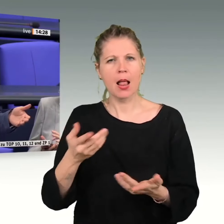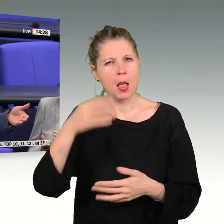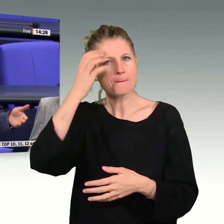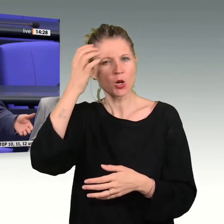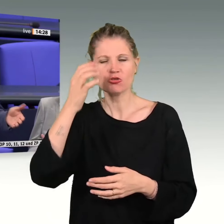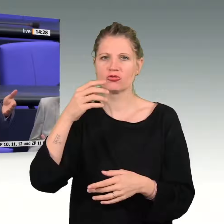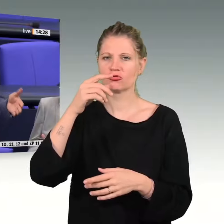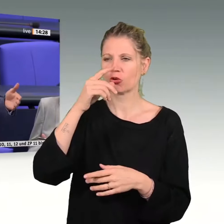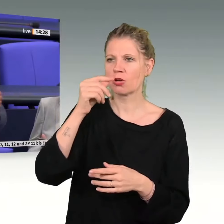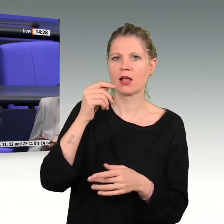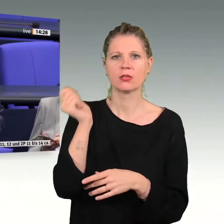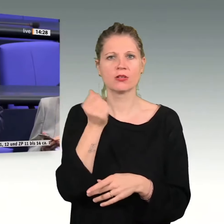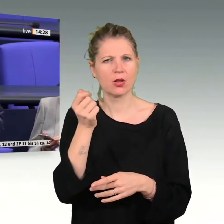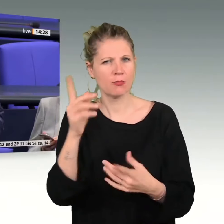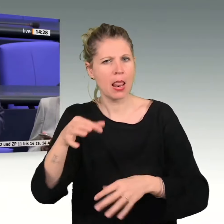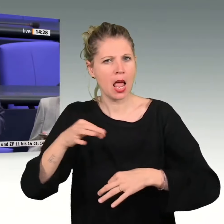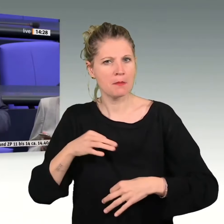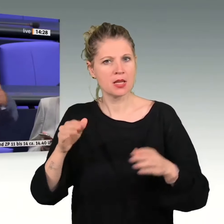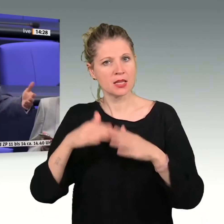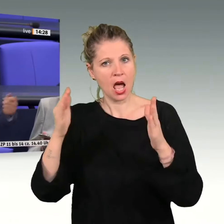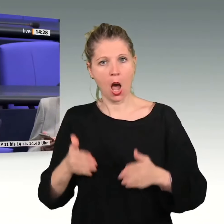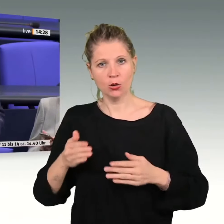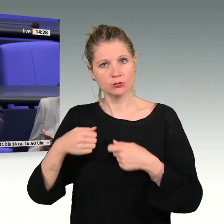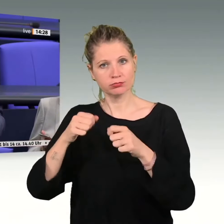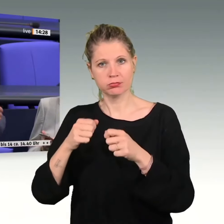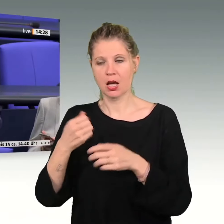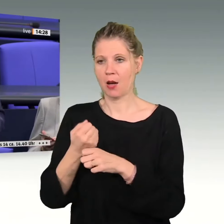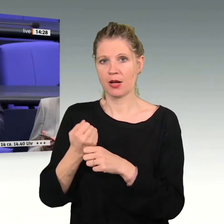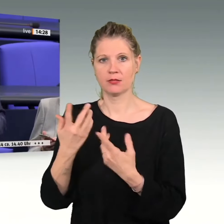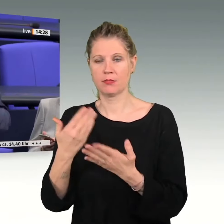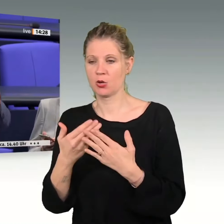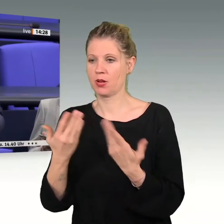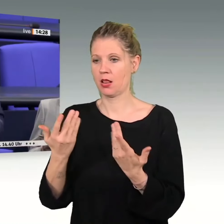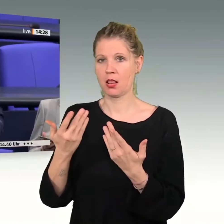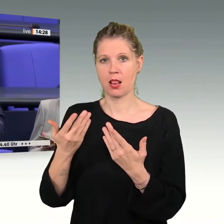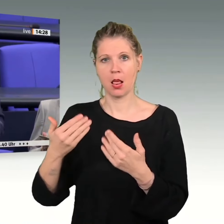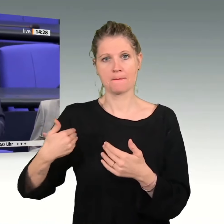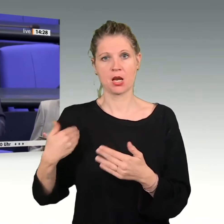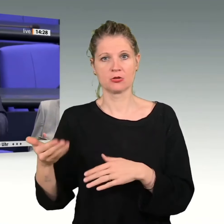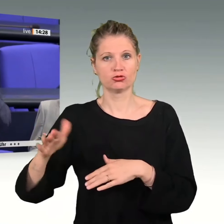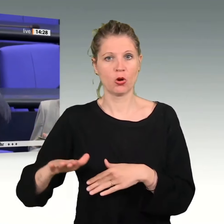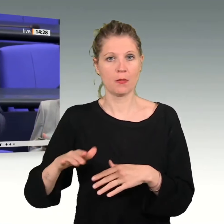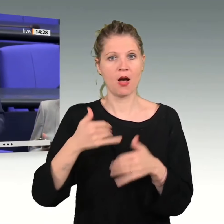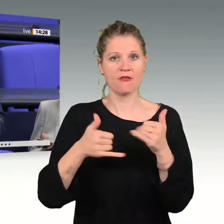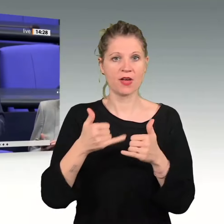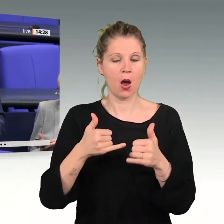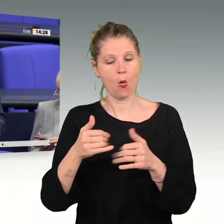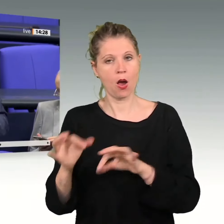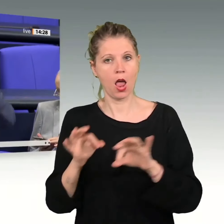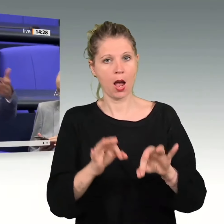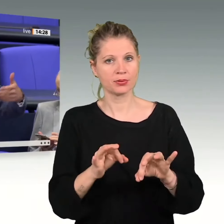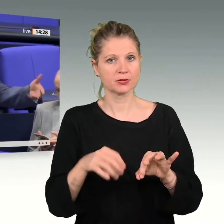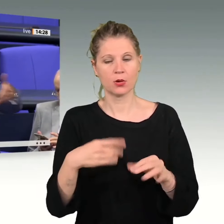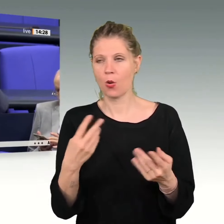Stuttgart, Düsseldorf oder so was, wenn Sie sich ein Haus erarbeitet haben und die Frau vielleicht, weil der Mann gestorben ist, dann dieses Haus erbt. Oder die berühmte